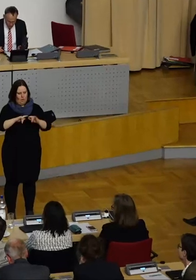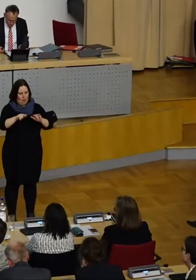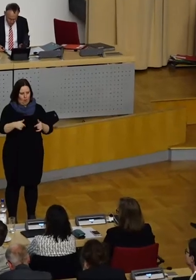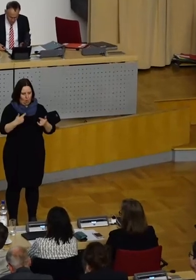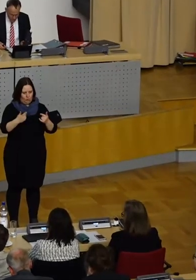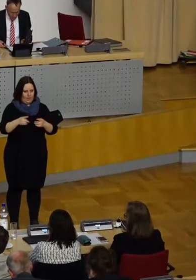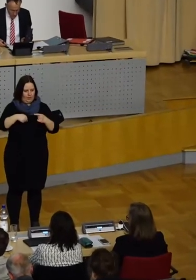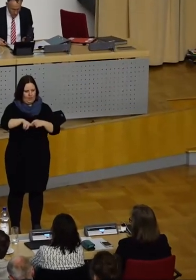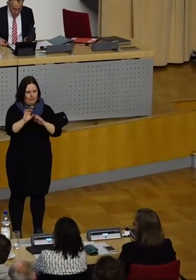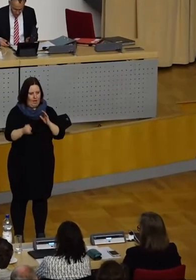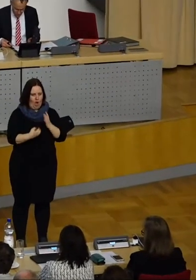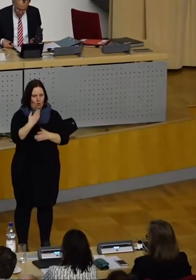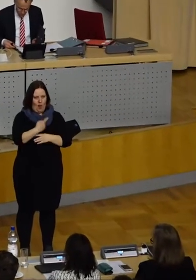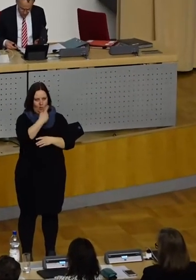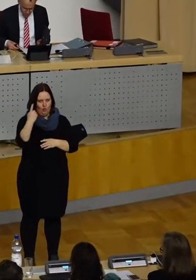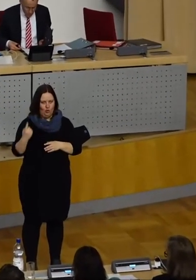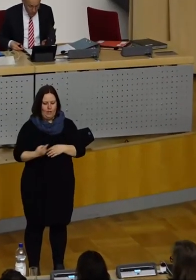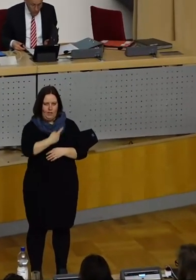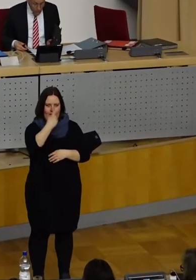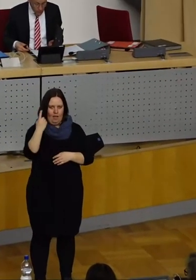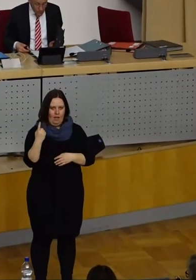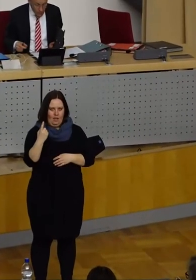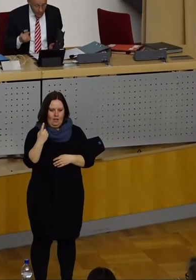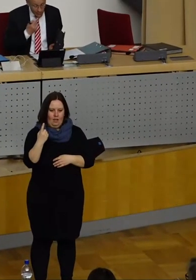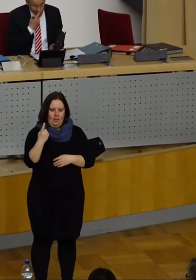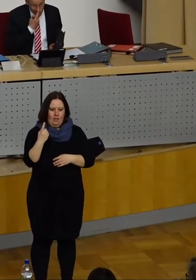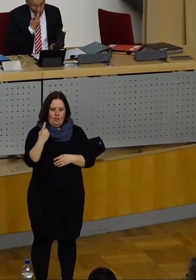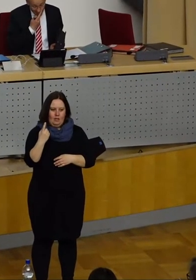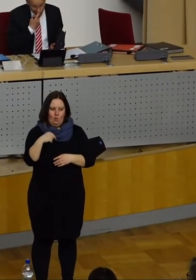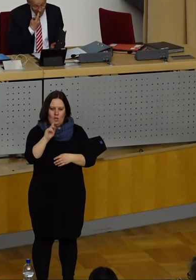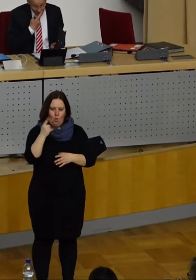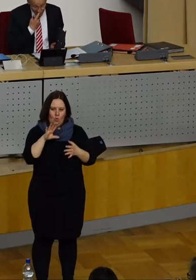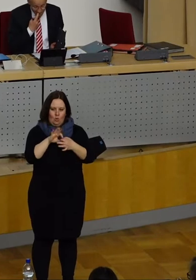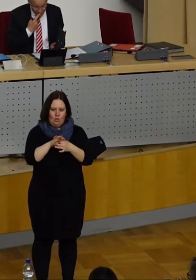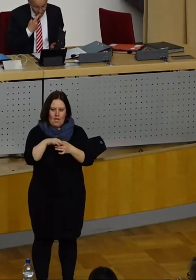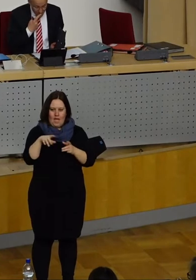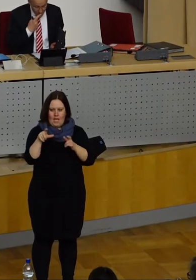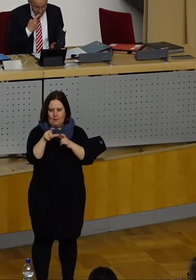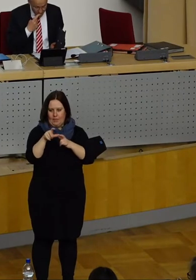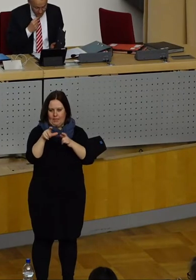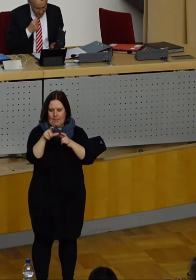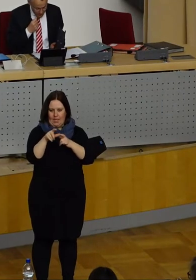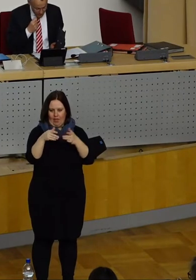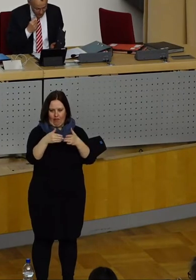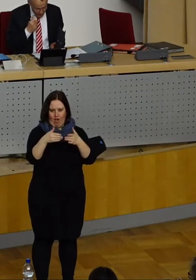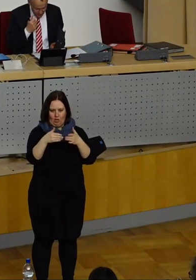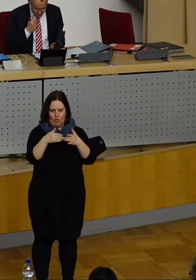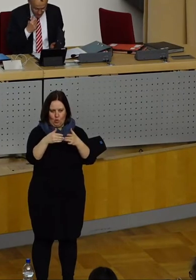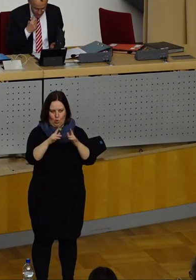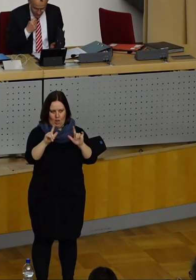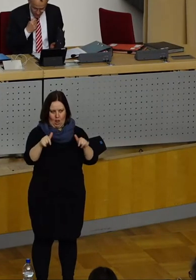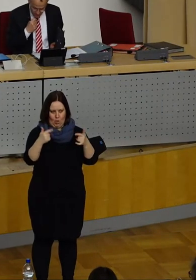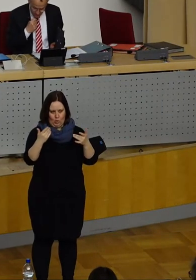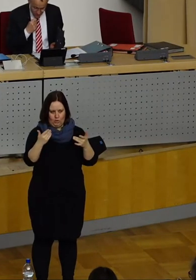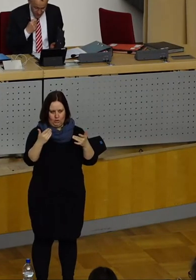Wie gesagt, in die nächste Aktuelle Stunde und SPD-Fraktion beginnt